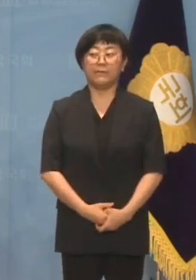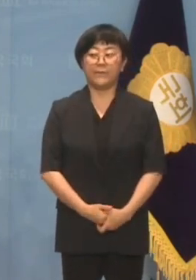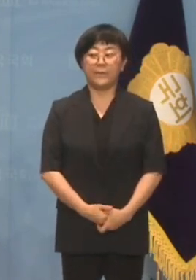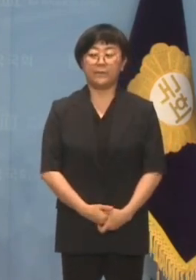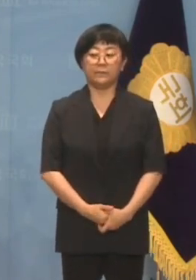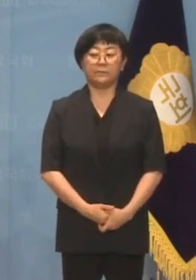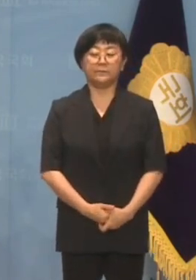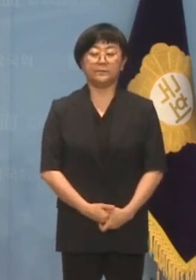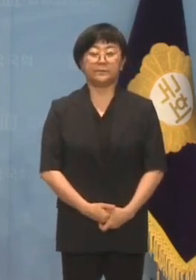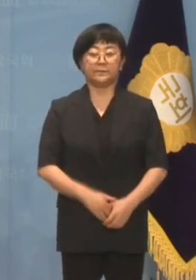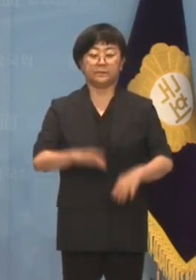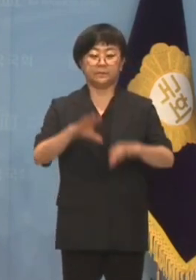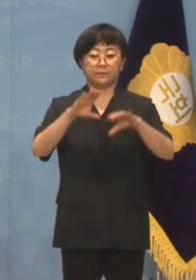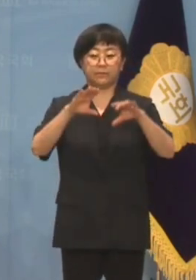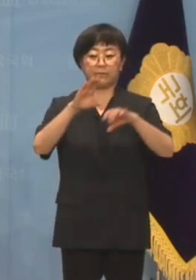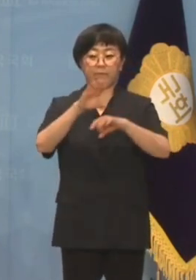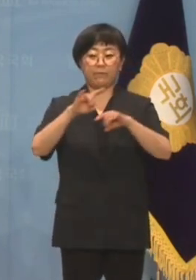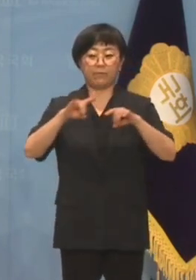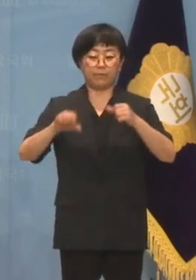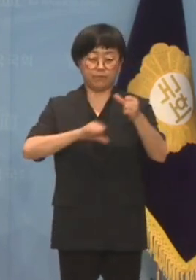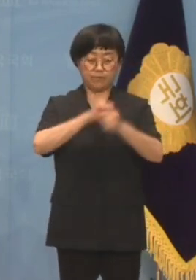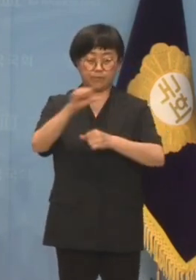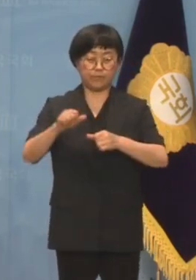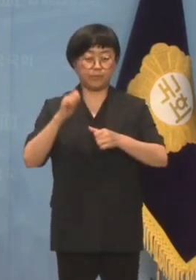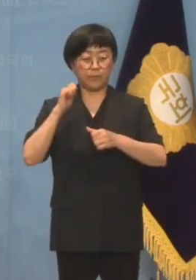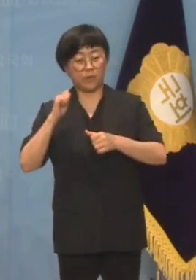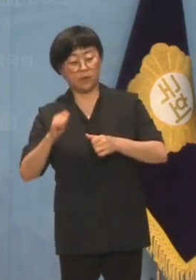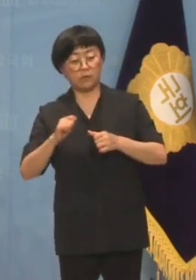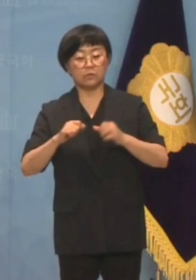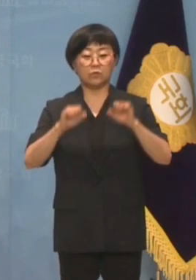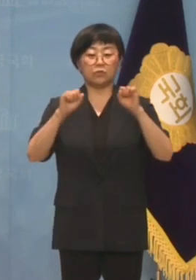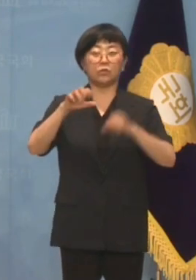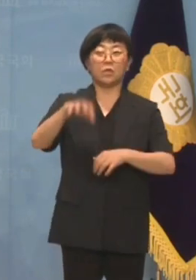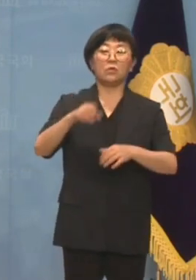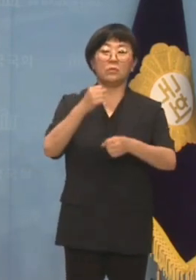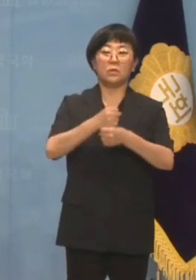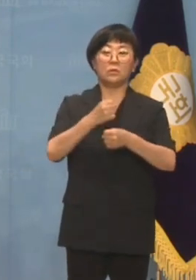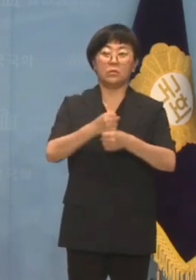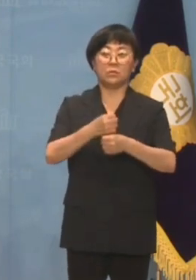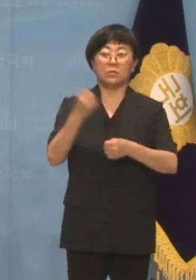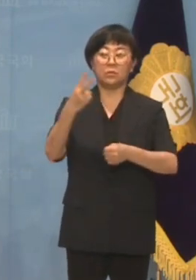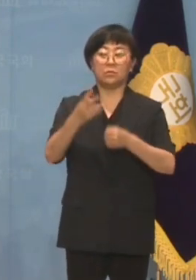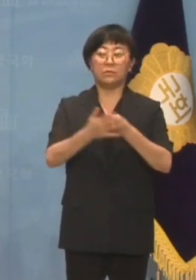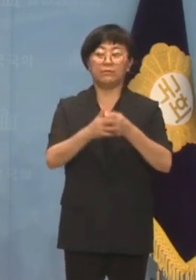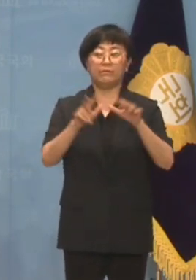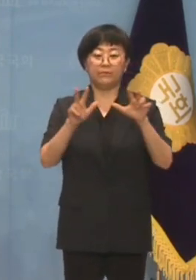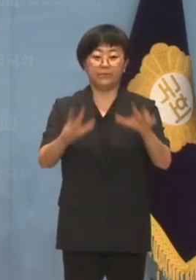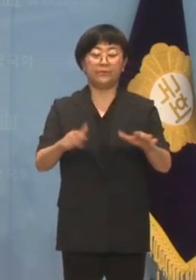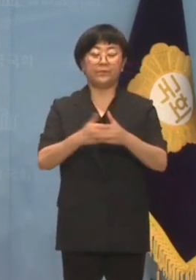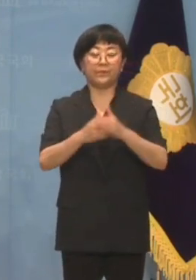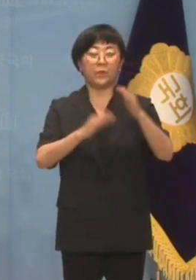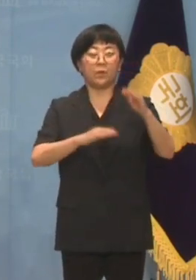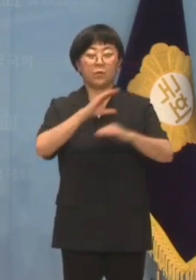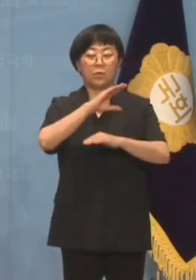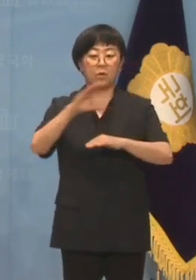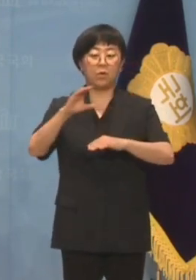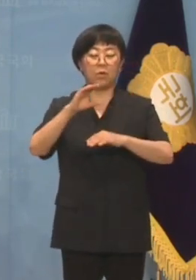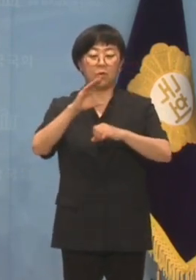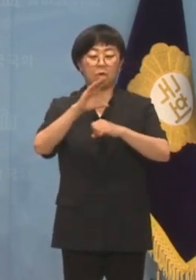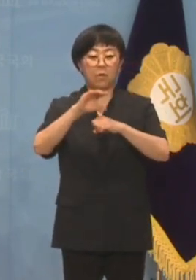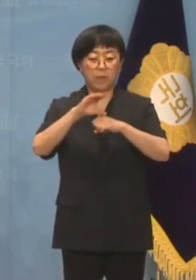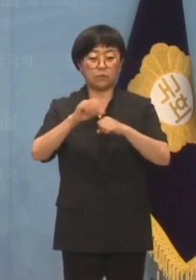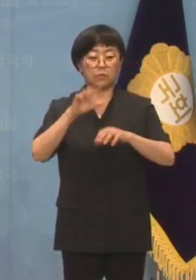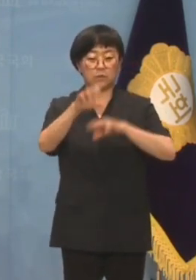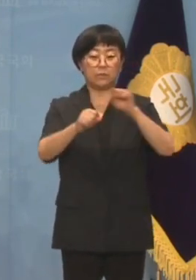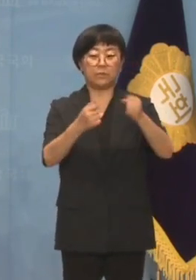방송 환경을 기울어진 운동장으로 만든 것도 모자라 이제 공영방송 연구